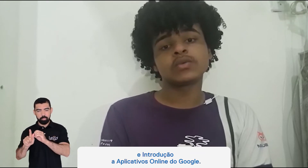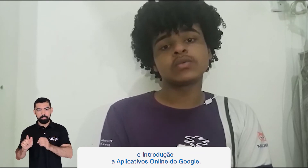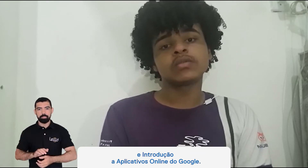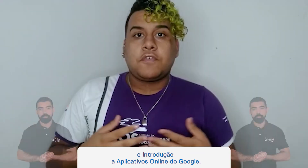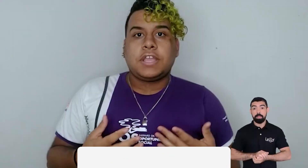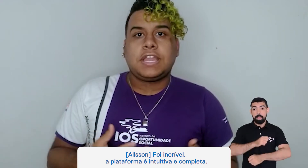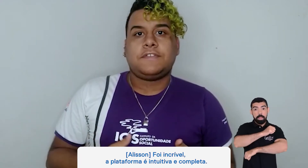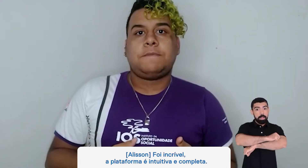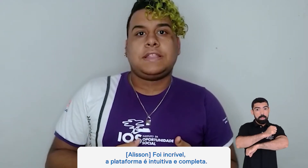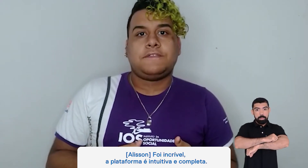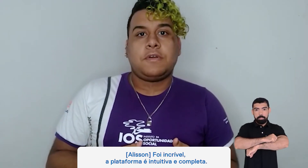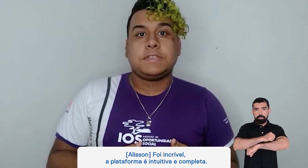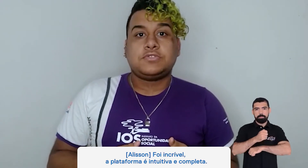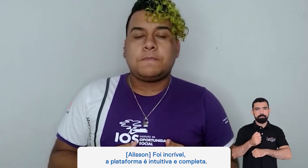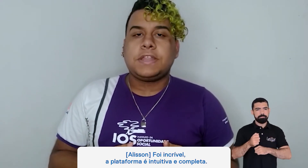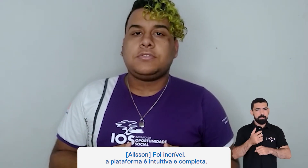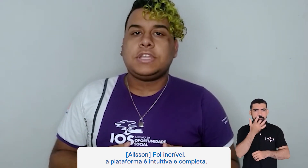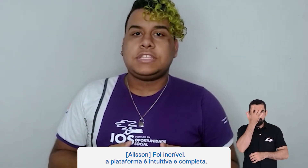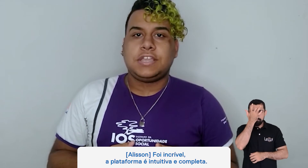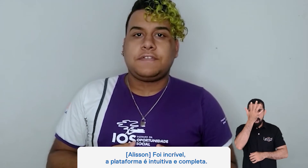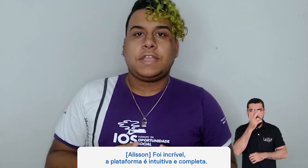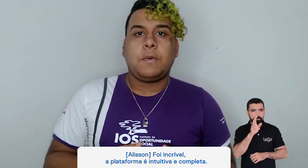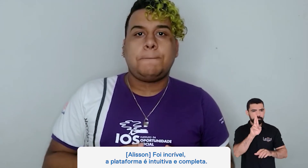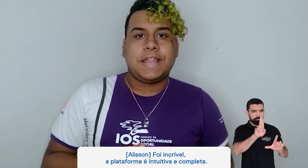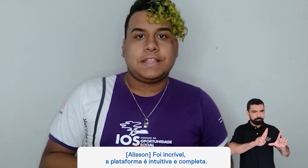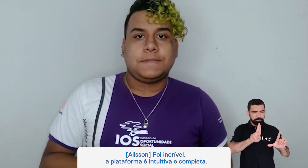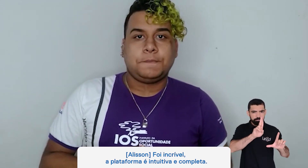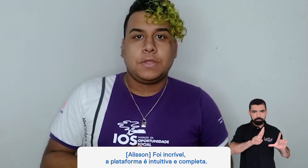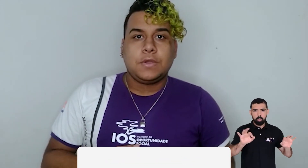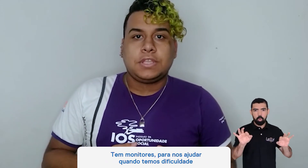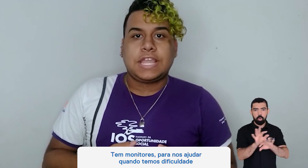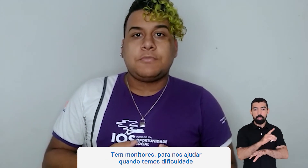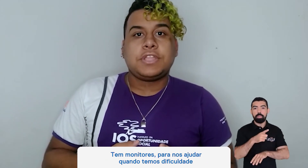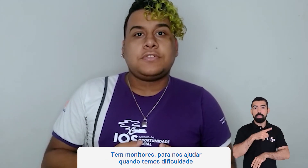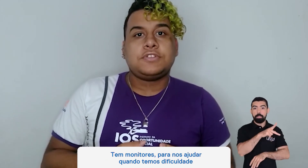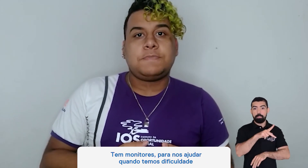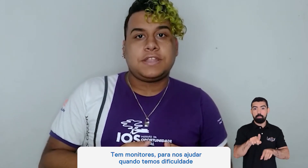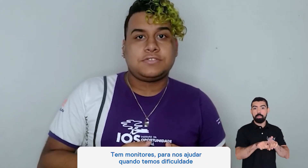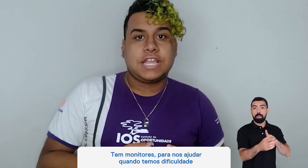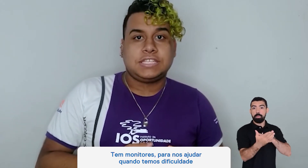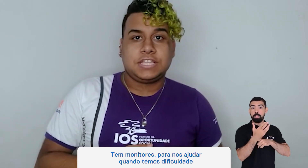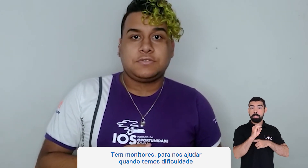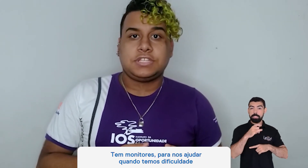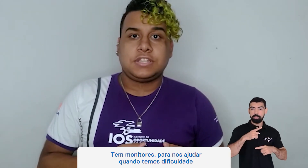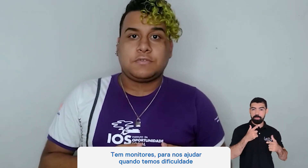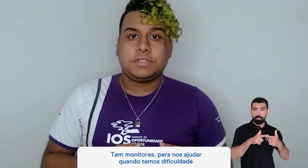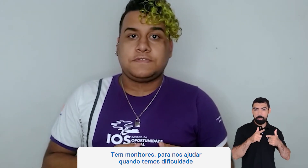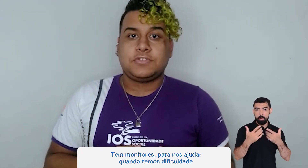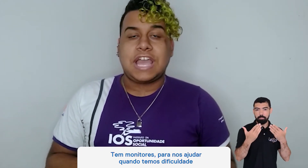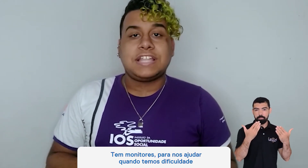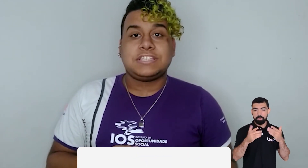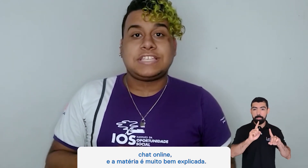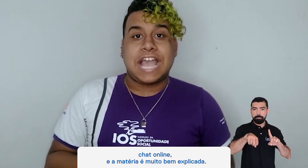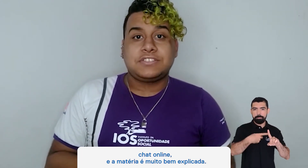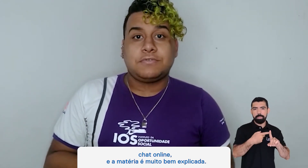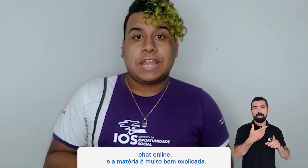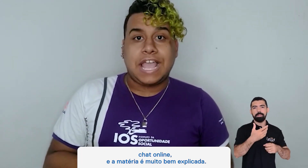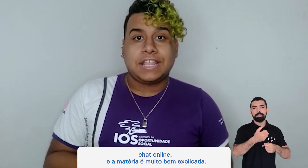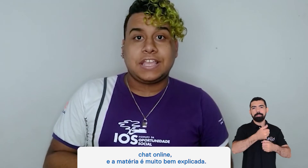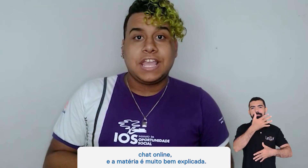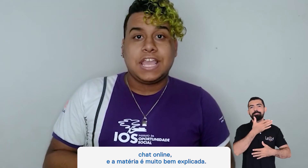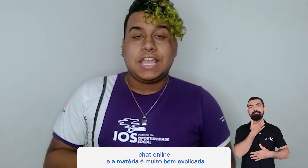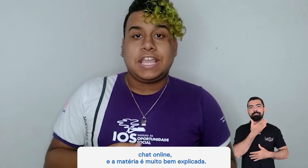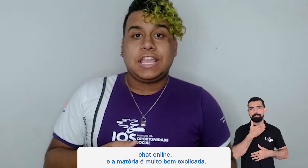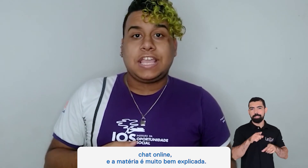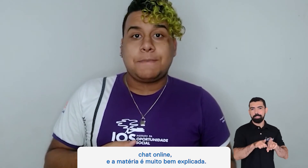online do Google. Foi incrível, a plataforma é super intuitiva e completa. Tem monitores para ajudar a gente quando a tem alguma dificuldade, chat